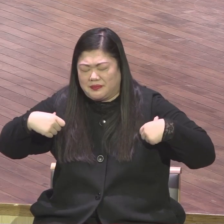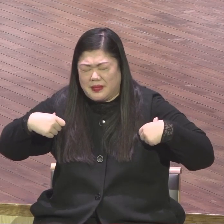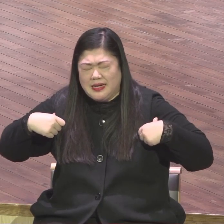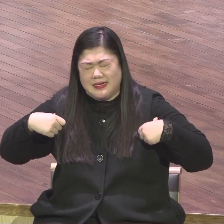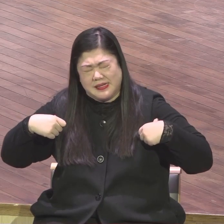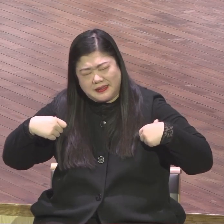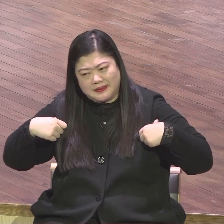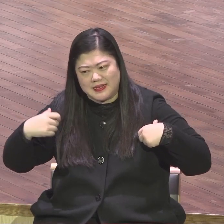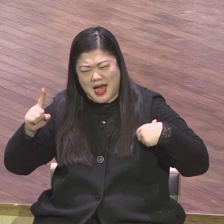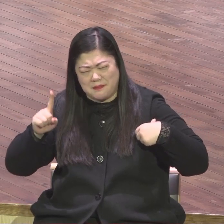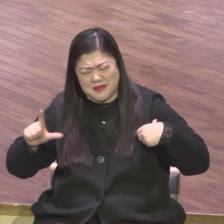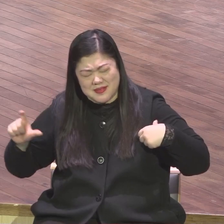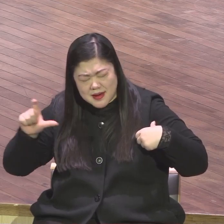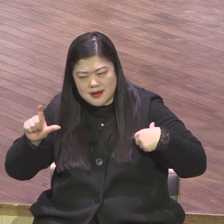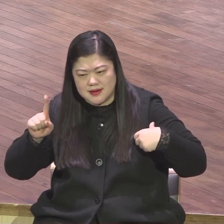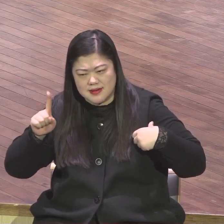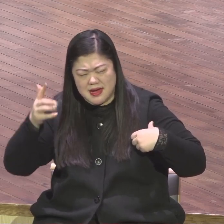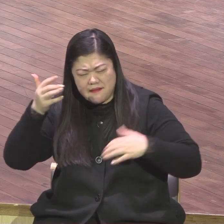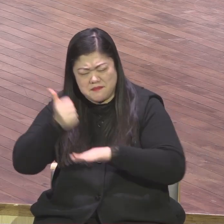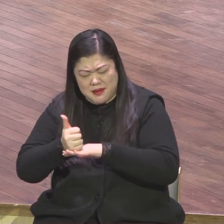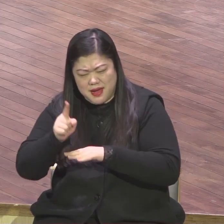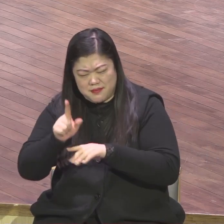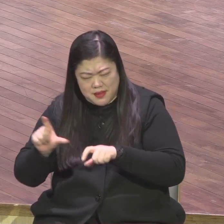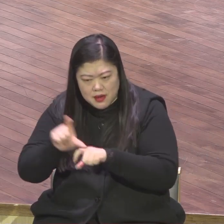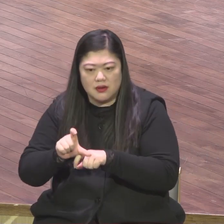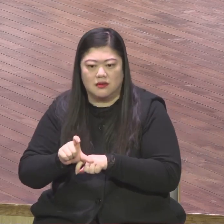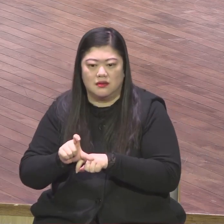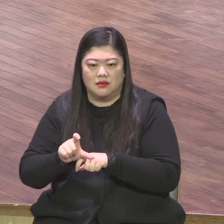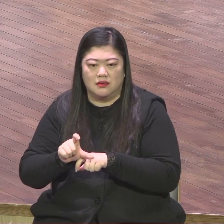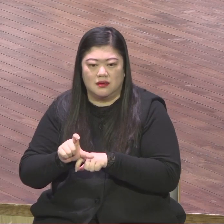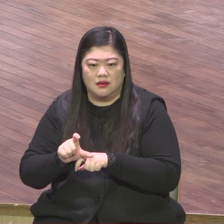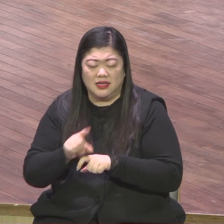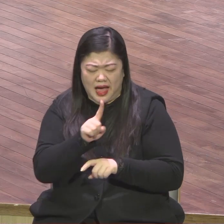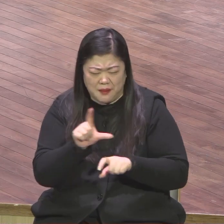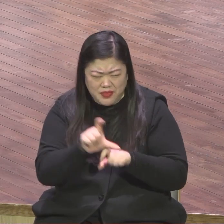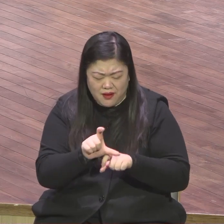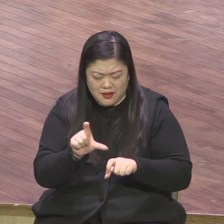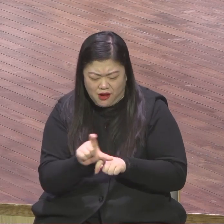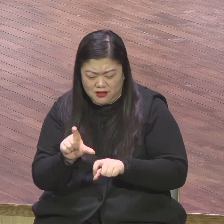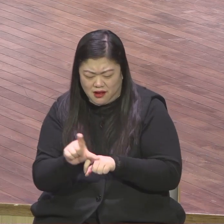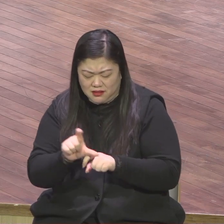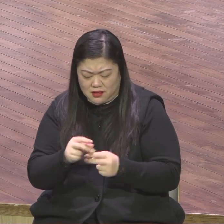여러분의 영적 자세와 도전의 열매가 쌓여가지고 쌓여가지고 여러분 개인의 성공은 말할 것도 없고